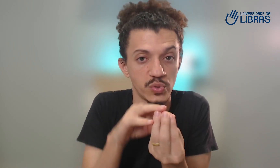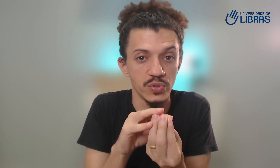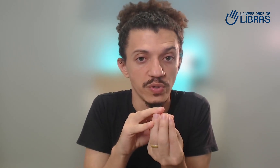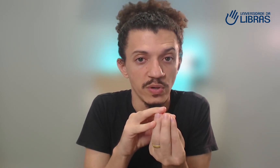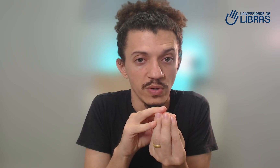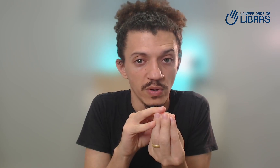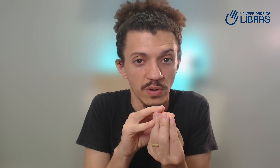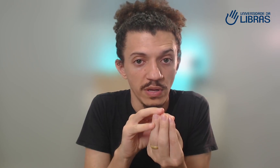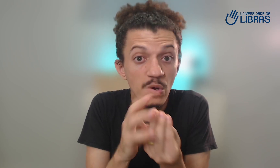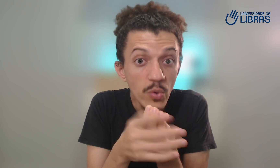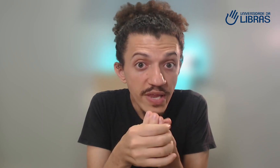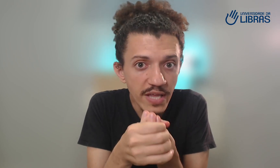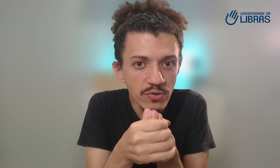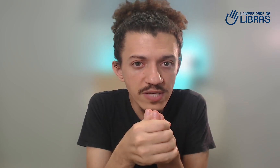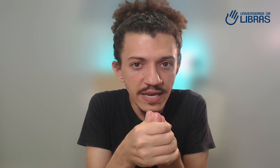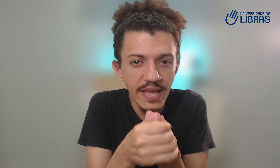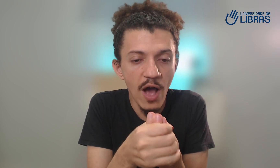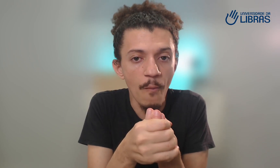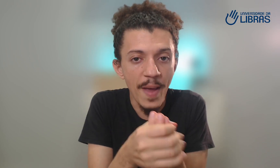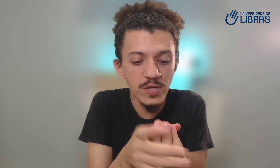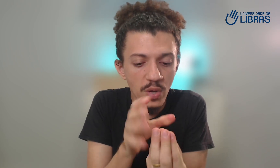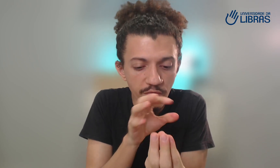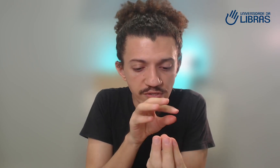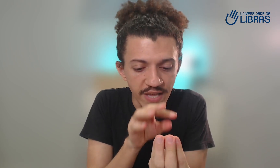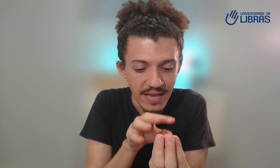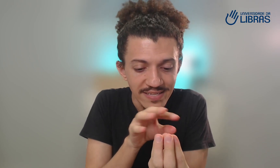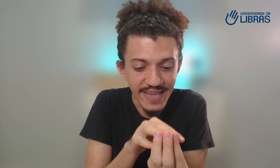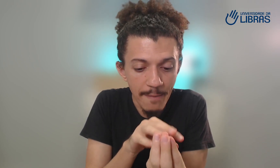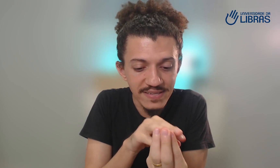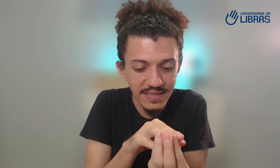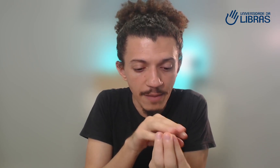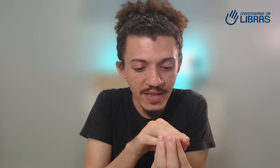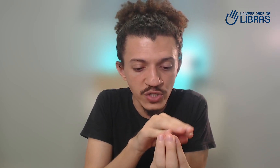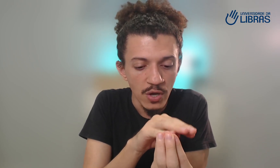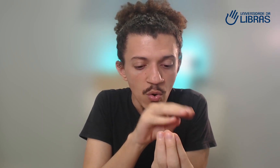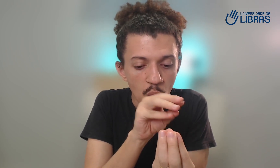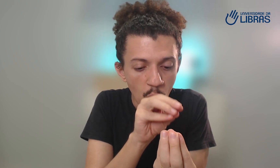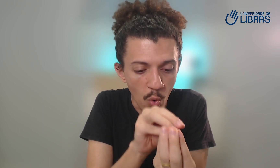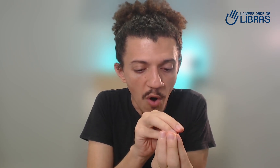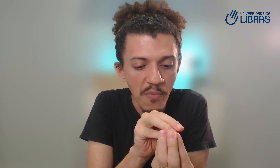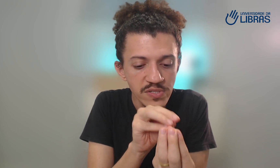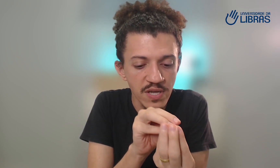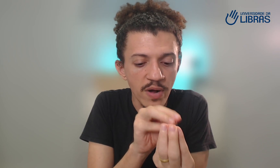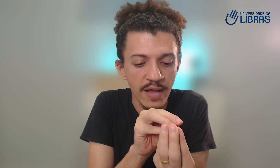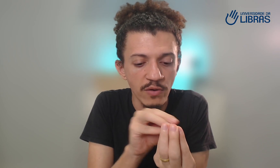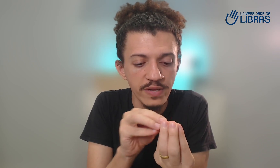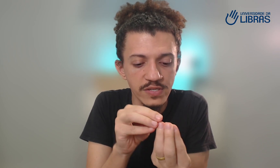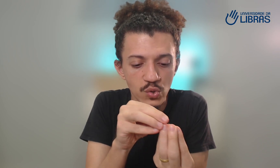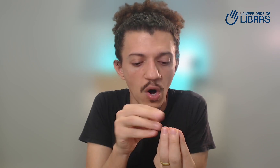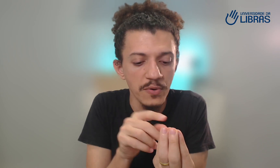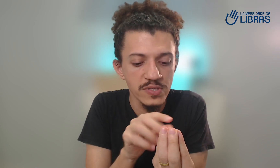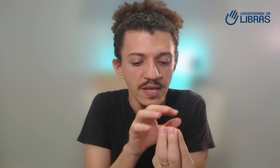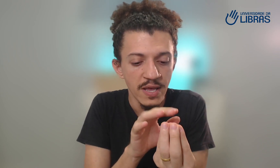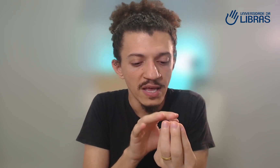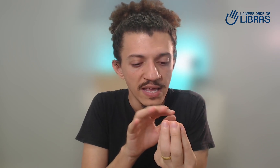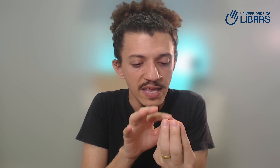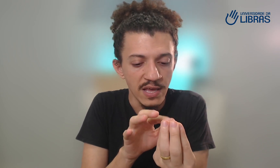e unidos ali realmente quando você sabe exatamente como são cada um desses gomos e